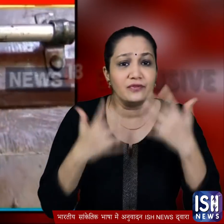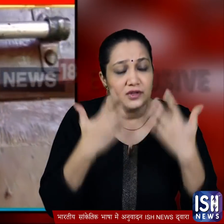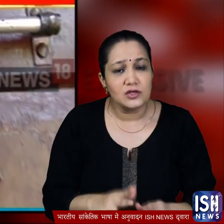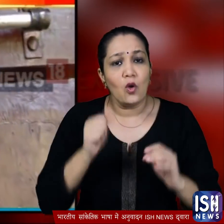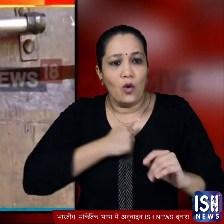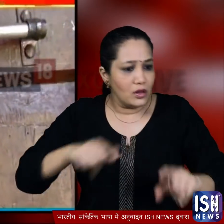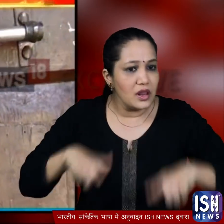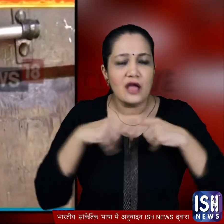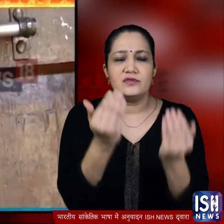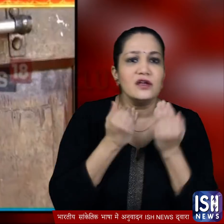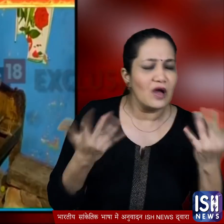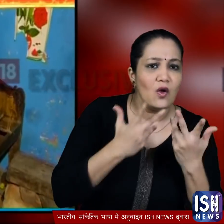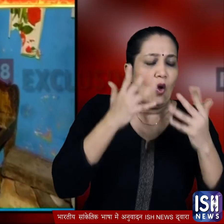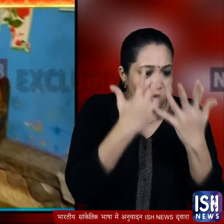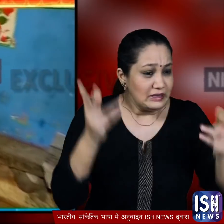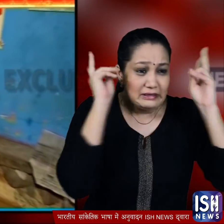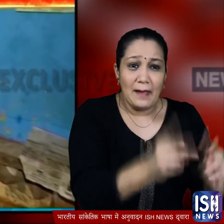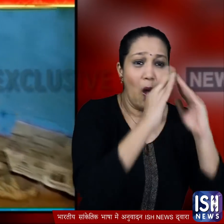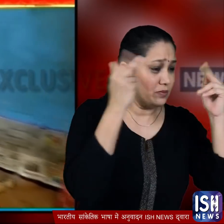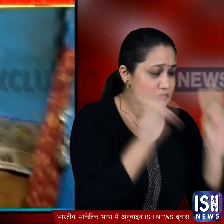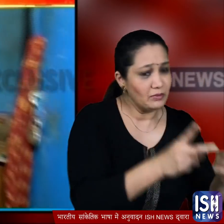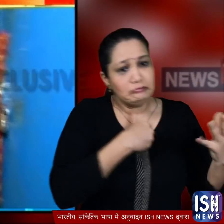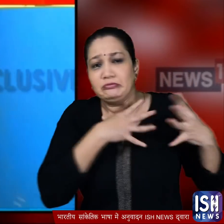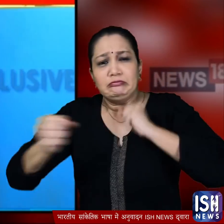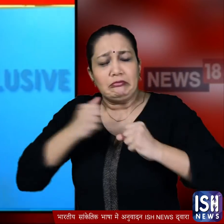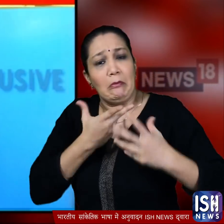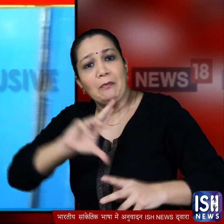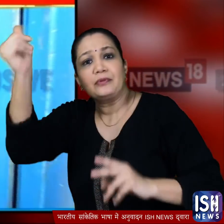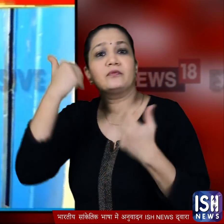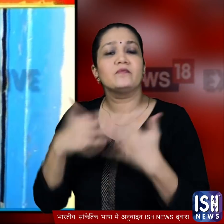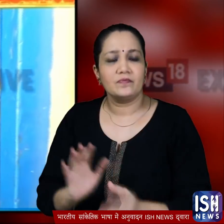लोगों का अपनी जान बचाने के लिए सब कुछ जसका तस छोड़ कर वहां से भागना मजबूरी बन गया